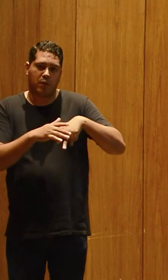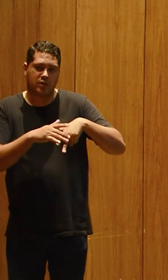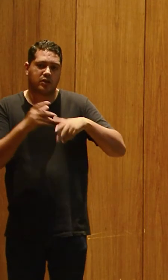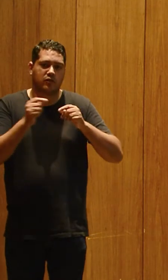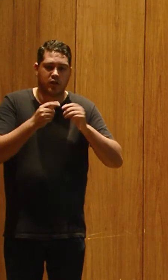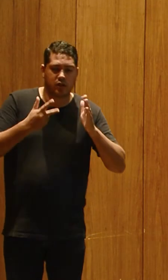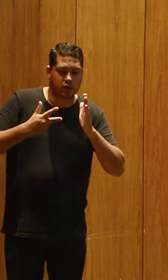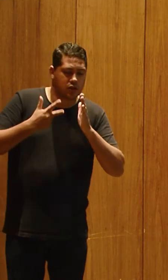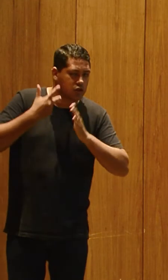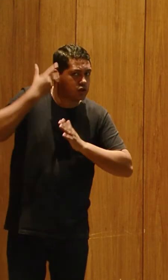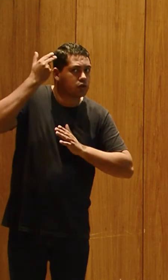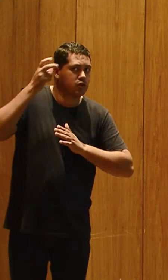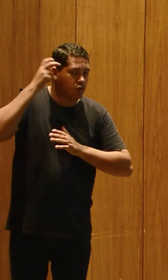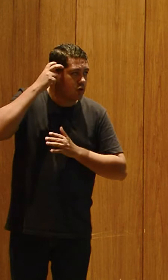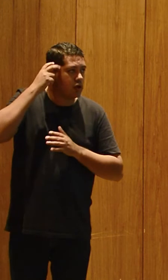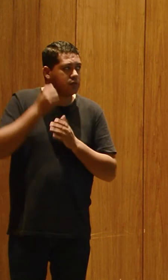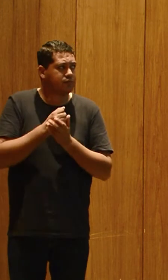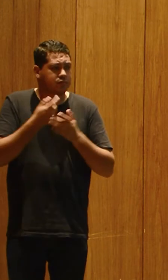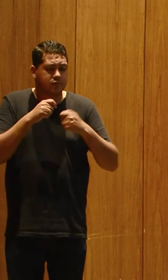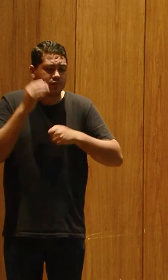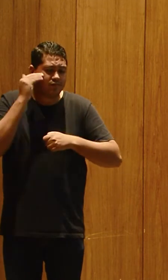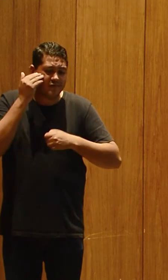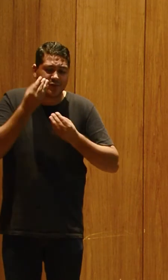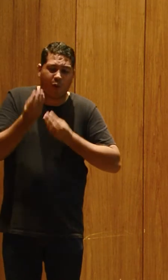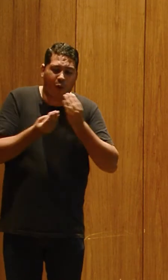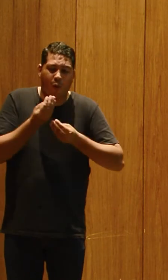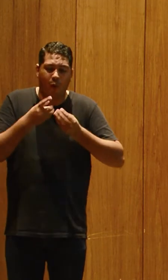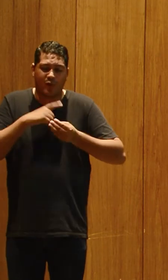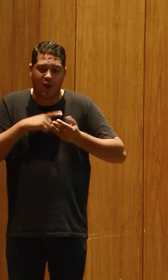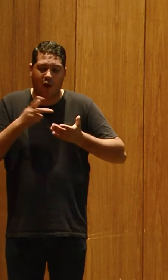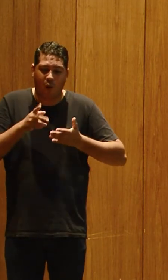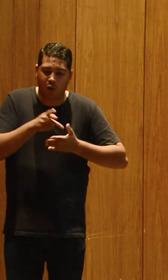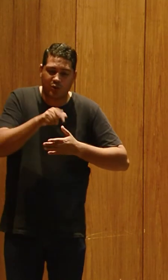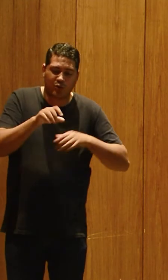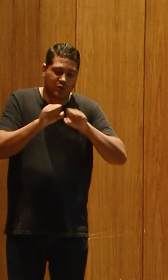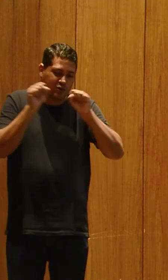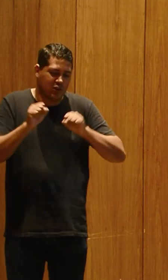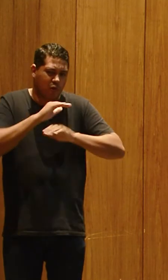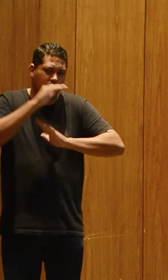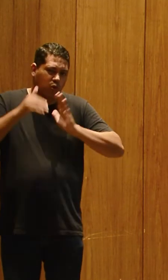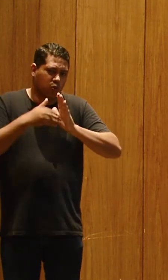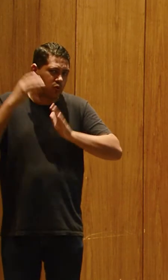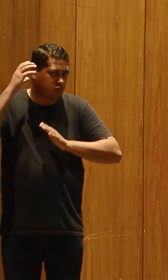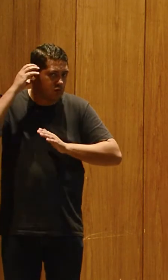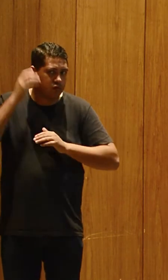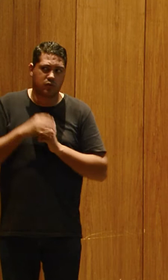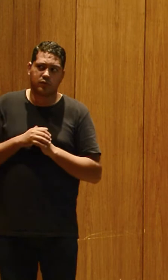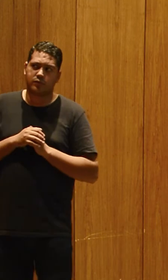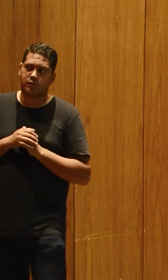teve a cirurgia do implante coclear, a gente precisa entender como que está funcionando esse sistema todo. E hoje em dia,